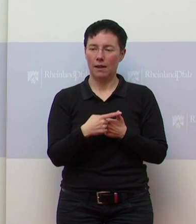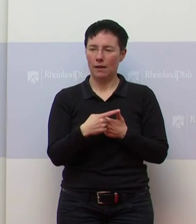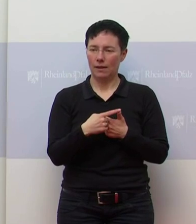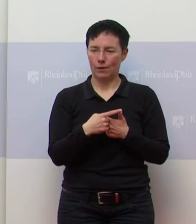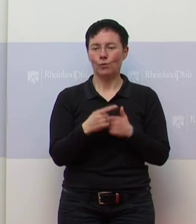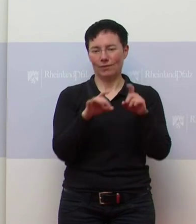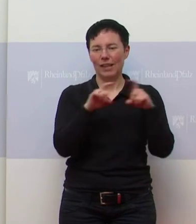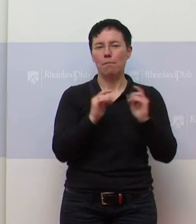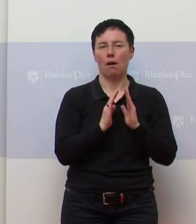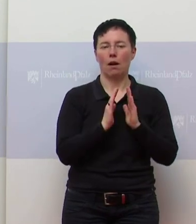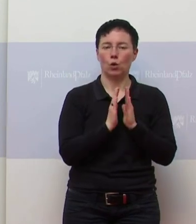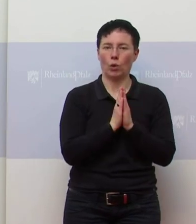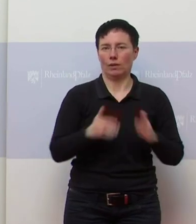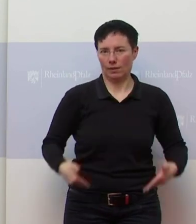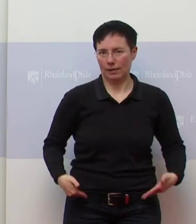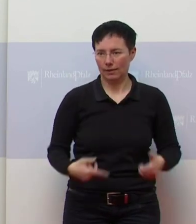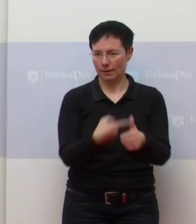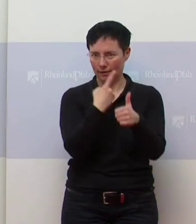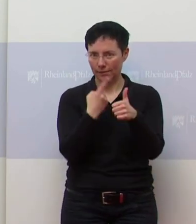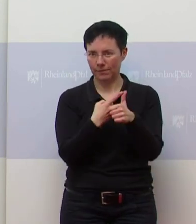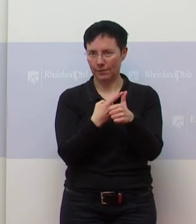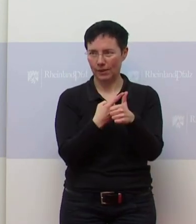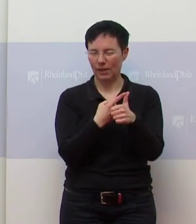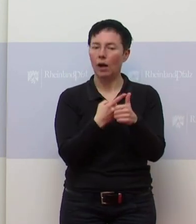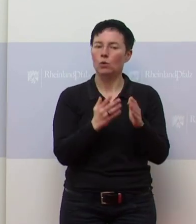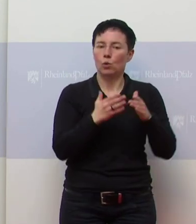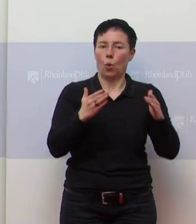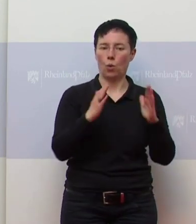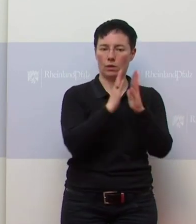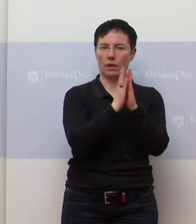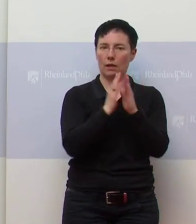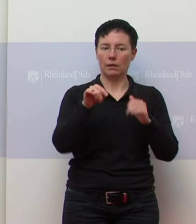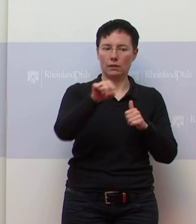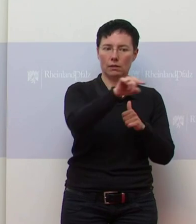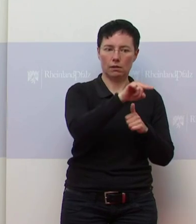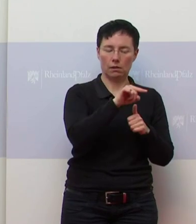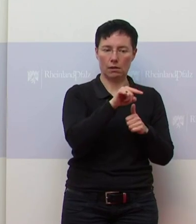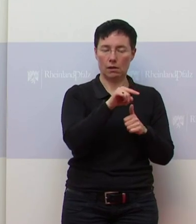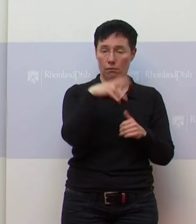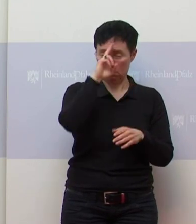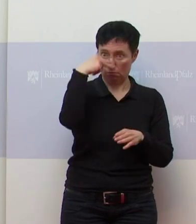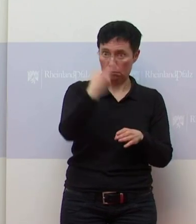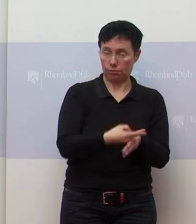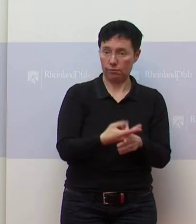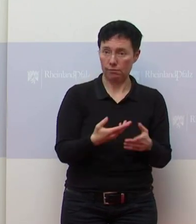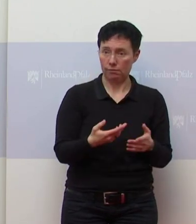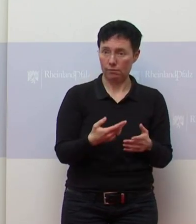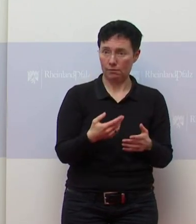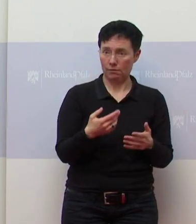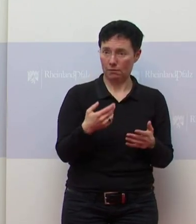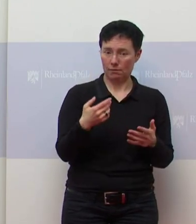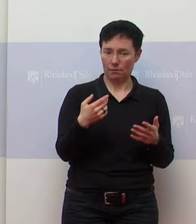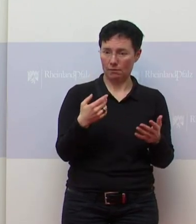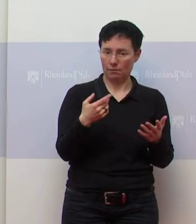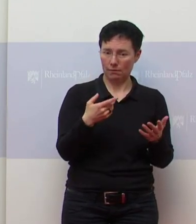Gottesdienste. Da sind die großen Kirchen zumindest ja völlig aus allen Morgen geteilt, offensichtlich über